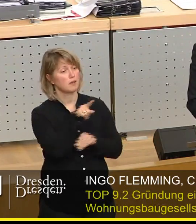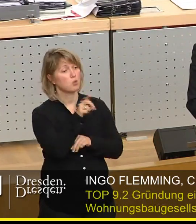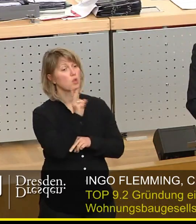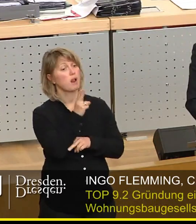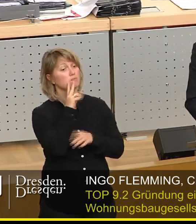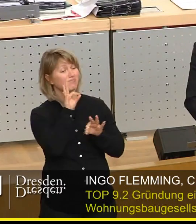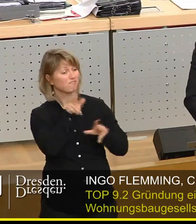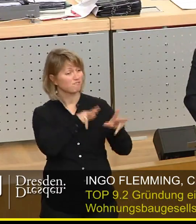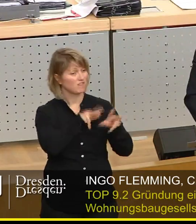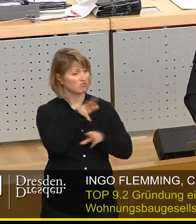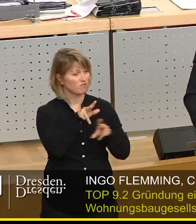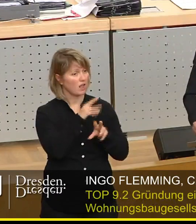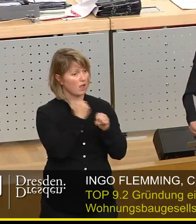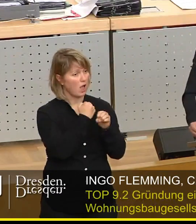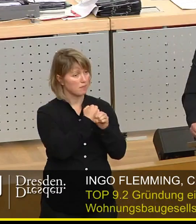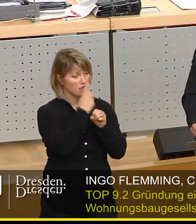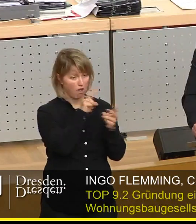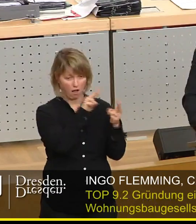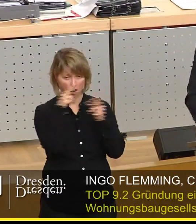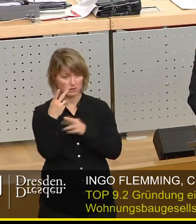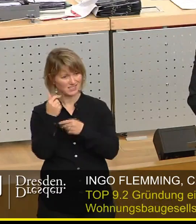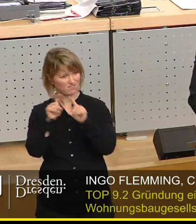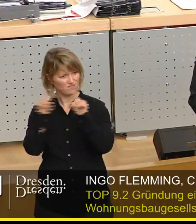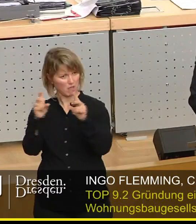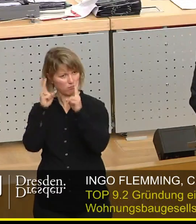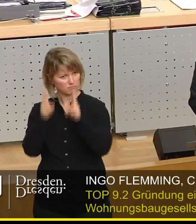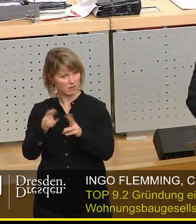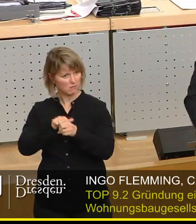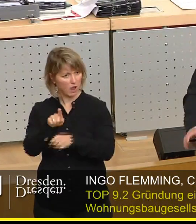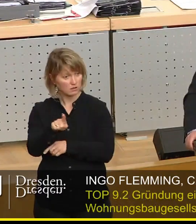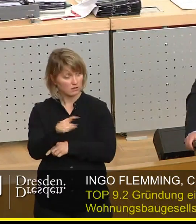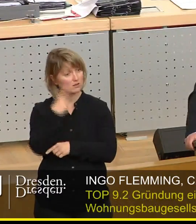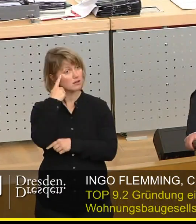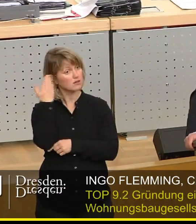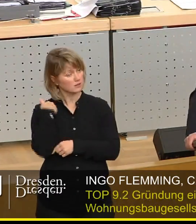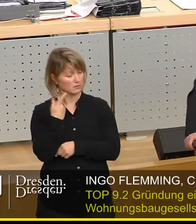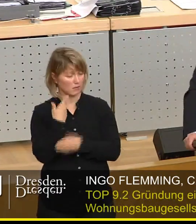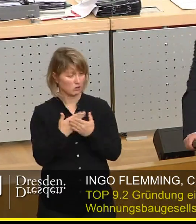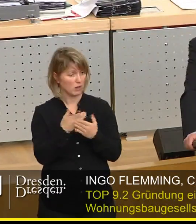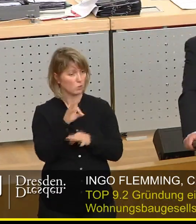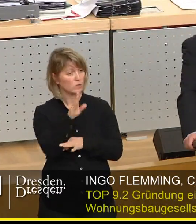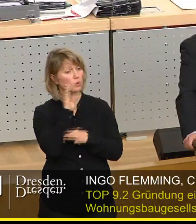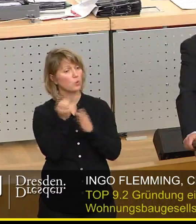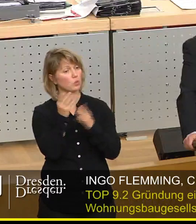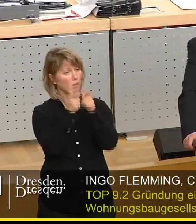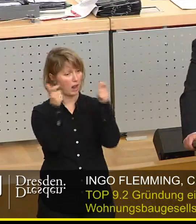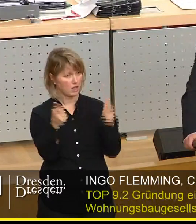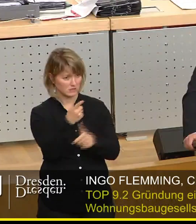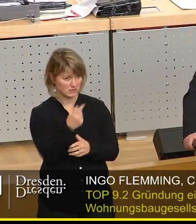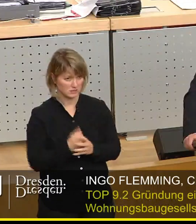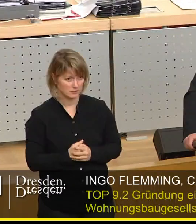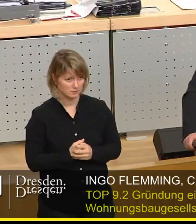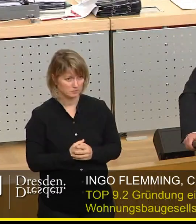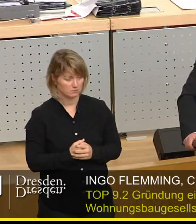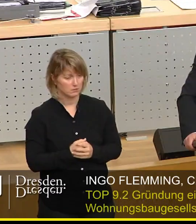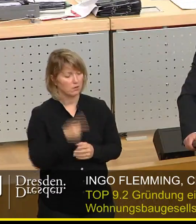nicht wirtschaftlicher als ein Unternehmen am Markt. Ich will da bloß als warmes Beispiel den Kulturplanzen nennen. Und wenn man meint, die Gewinne, die die